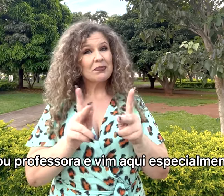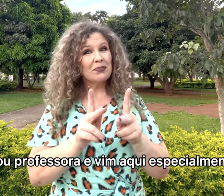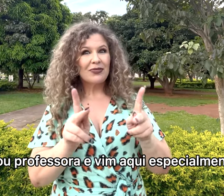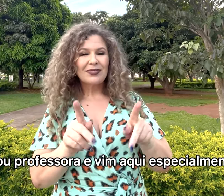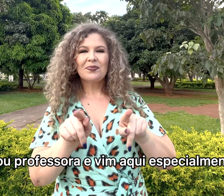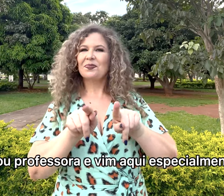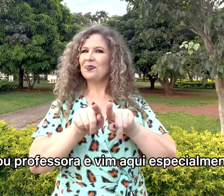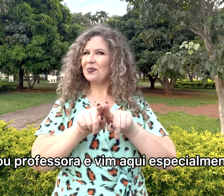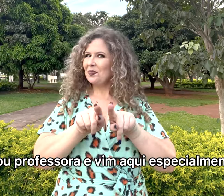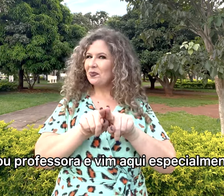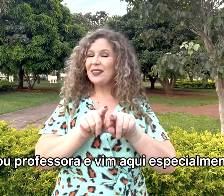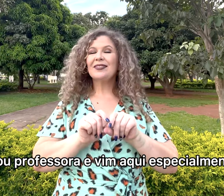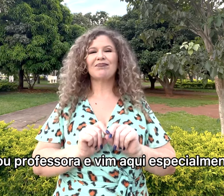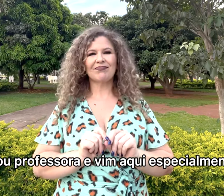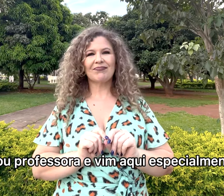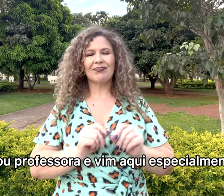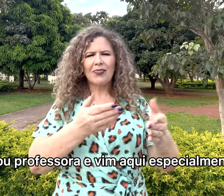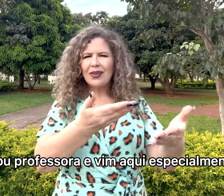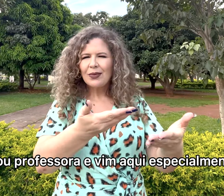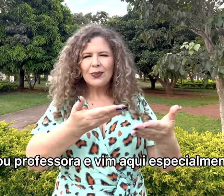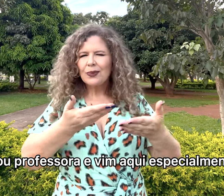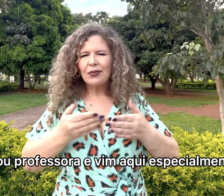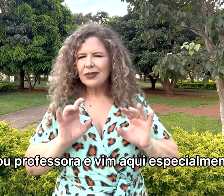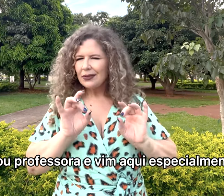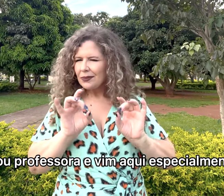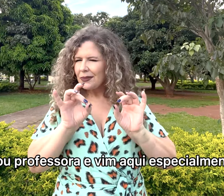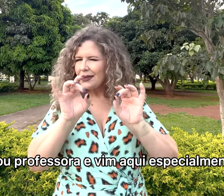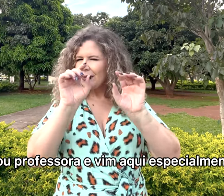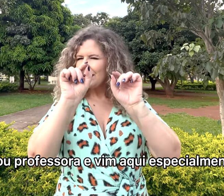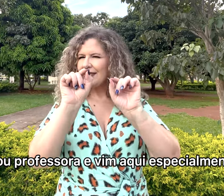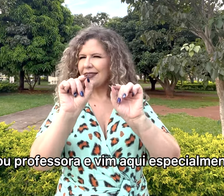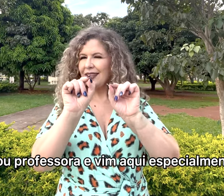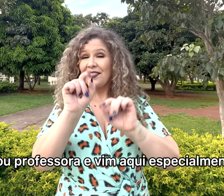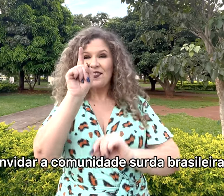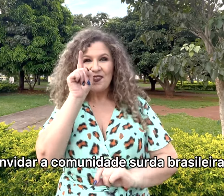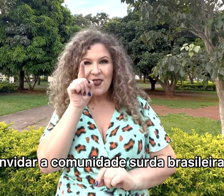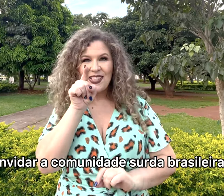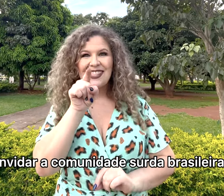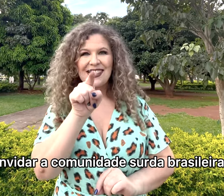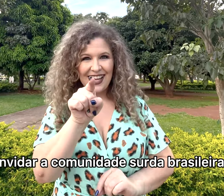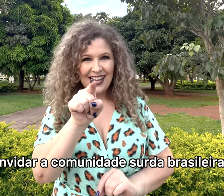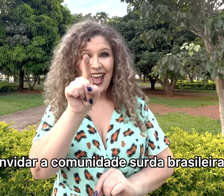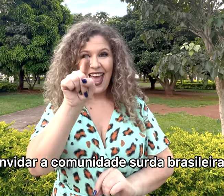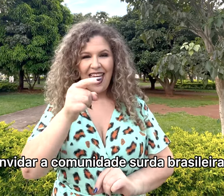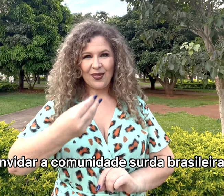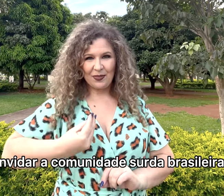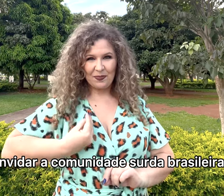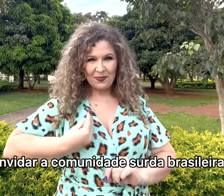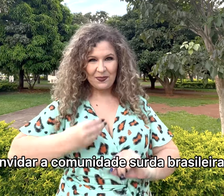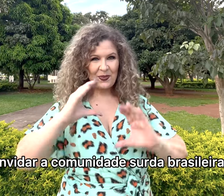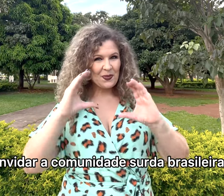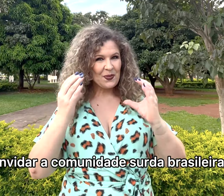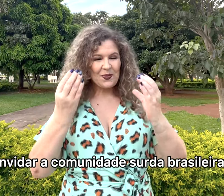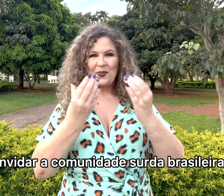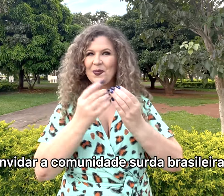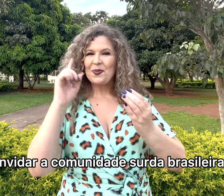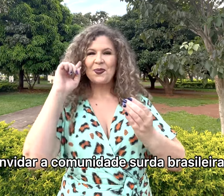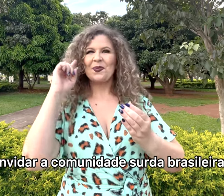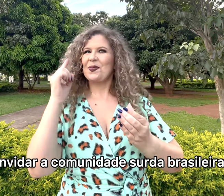professora e vim aqui especialmente convidar a comunidade surda brasileira